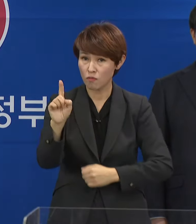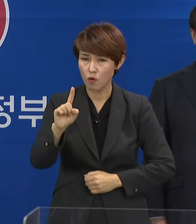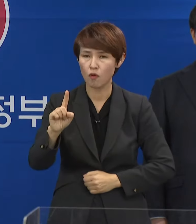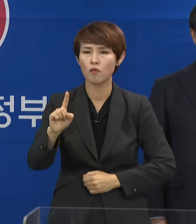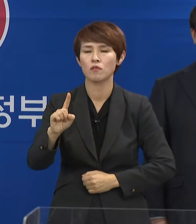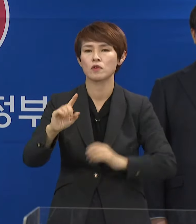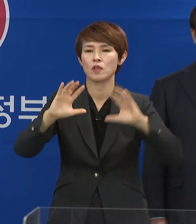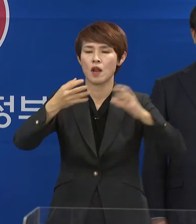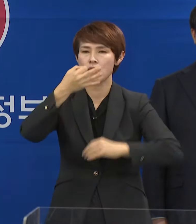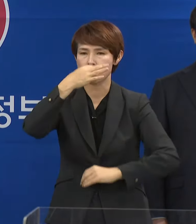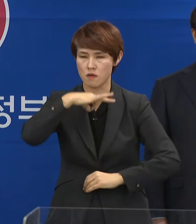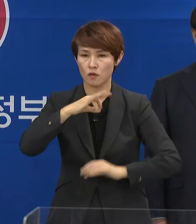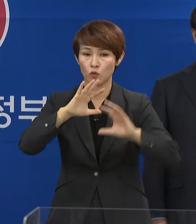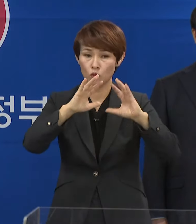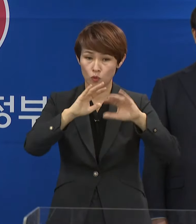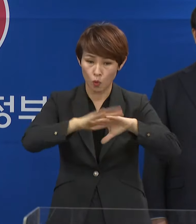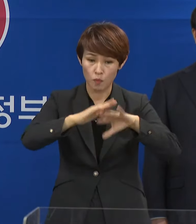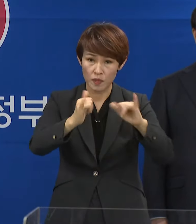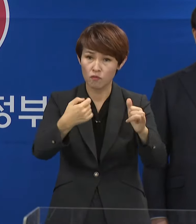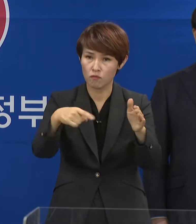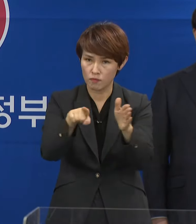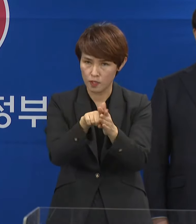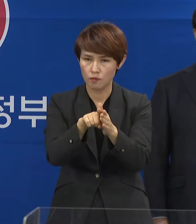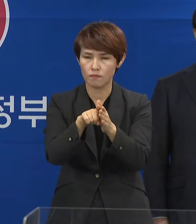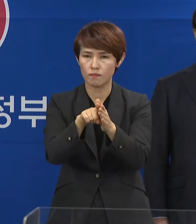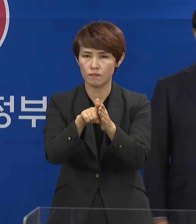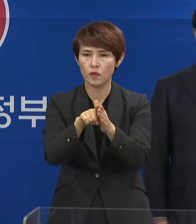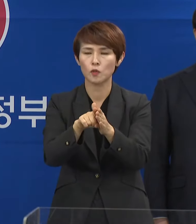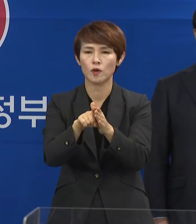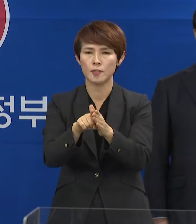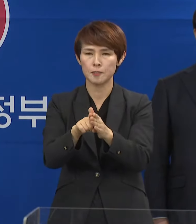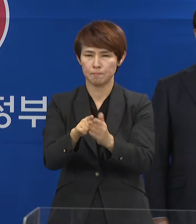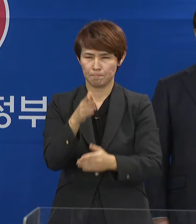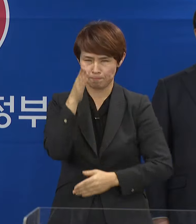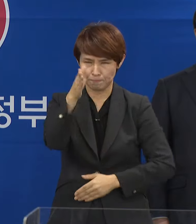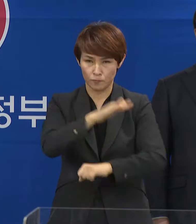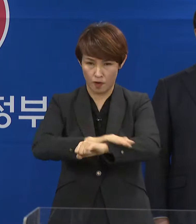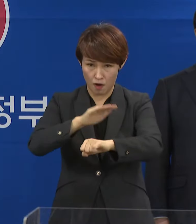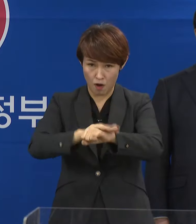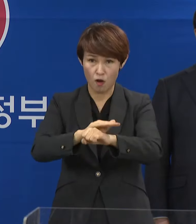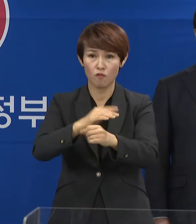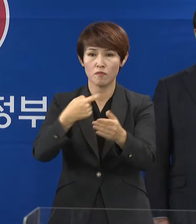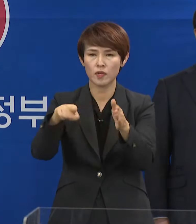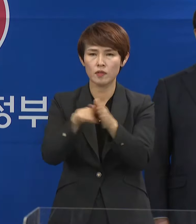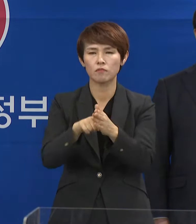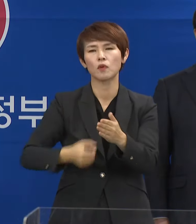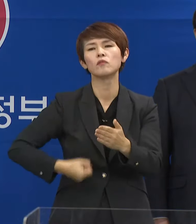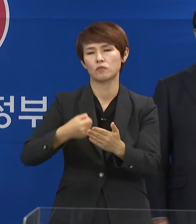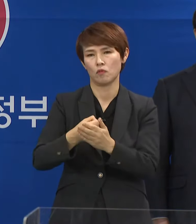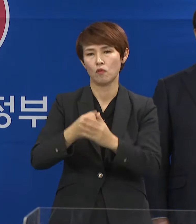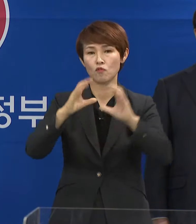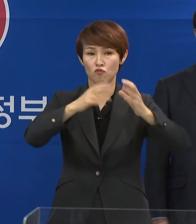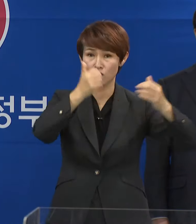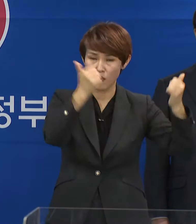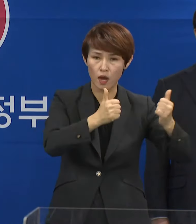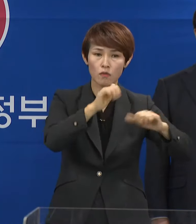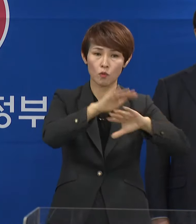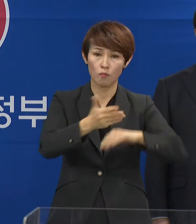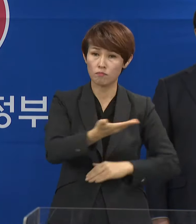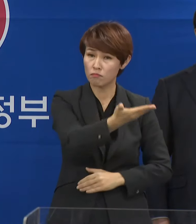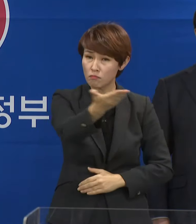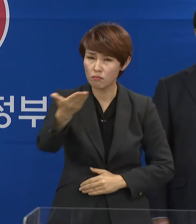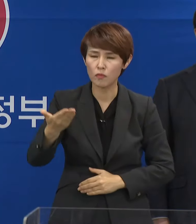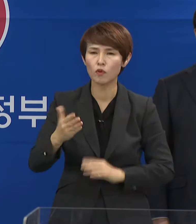국익과 농민을 위하고 올바른 길로 가기 위한 결단이라는 점을 국회와 농업계